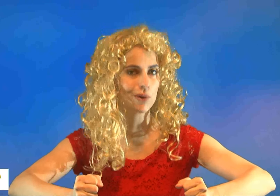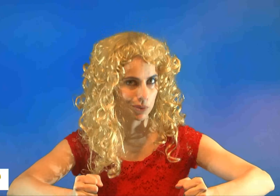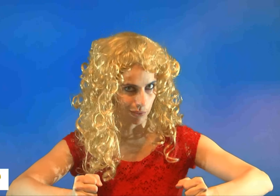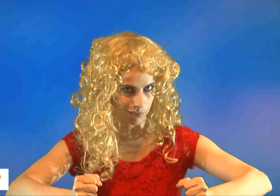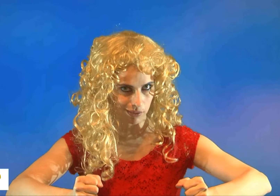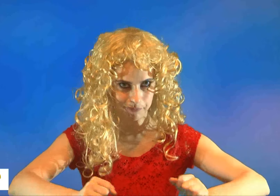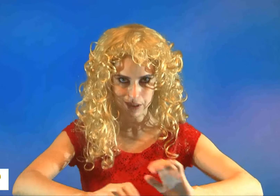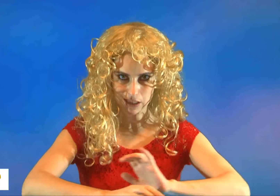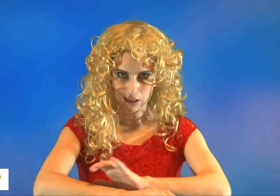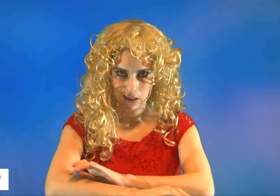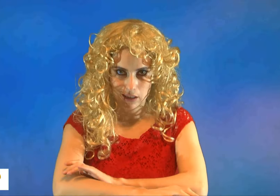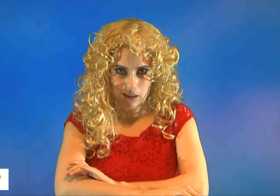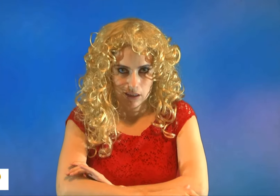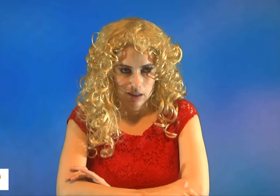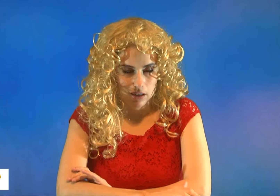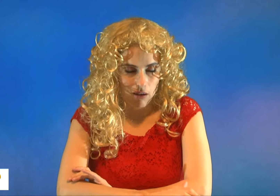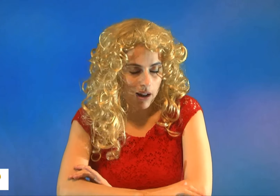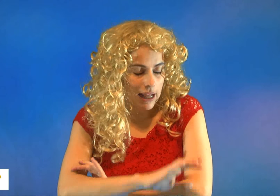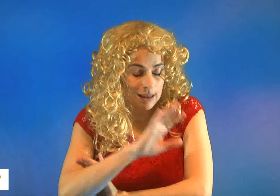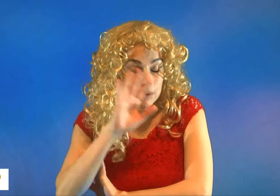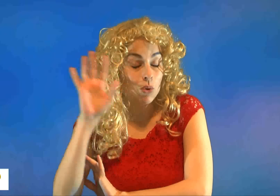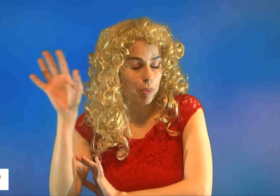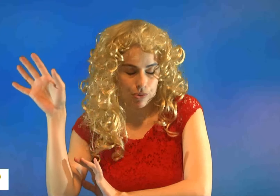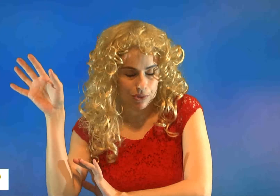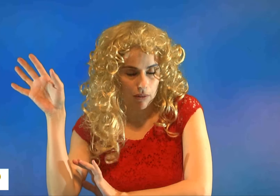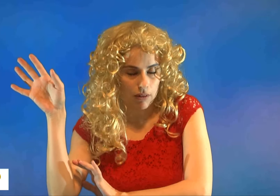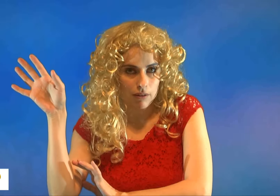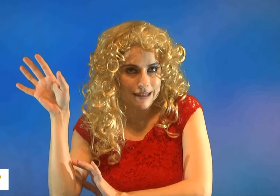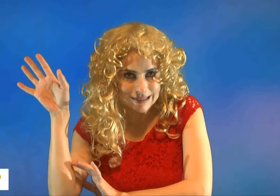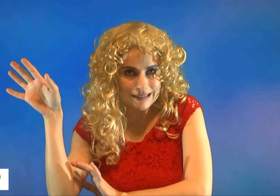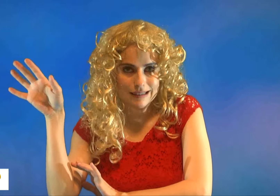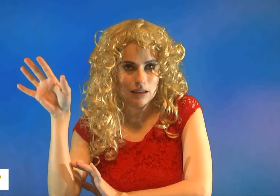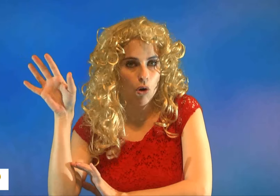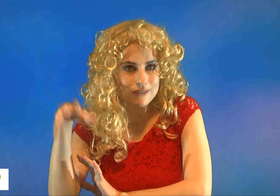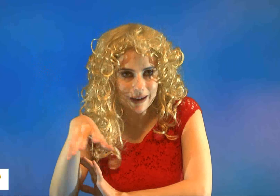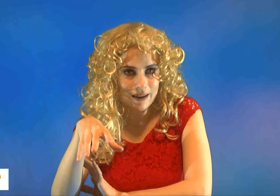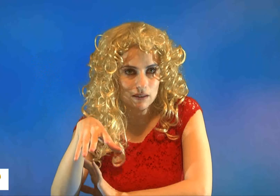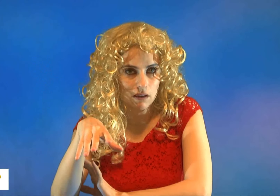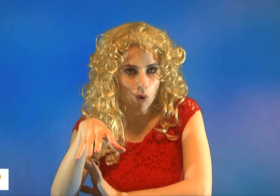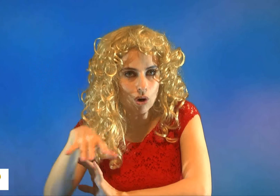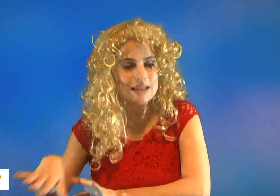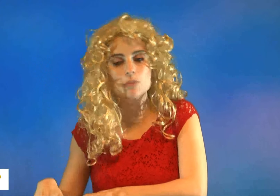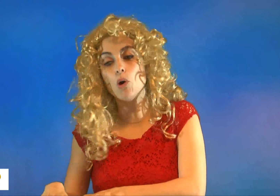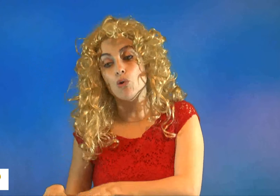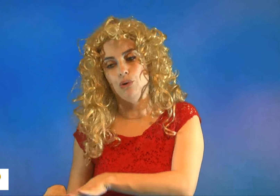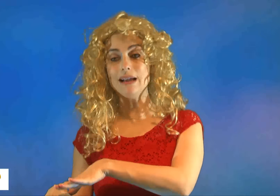laborieuse. Alors là, ça me décompose d'assister en direct au glissement de la